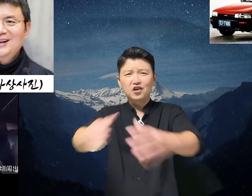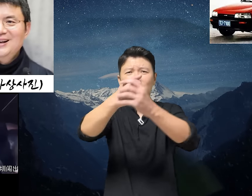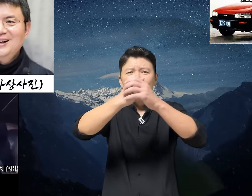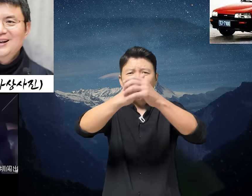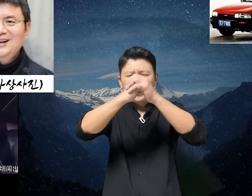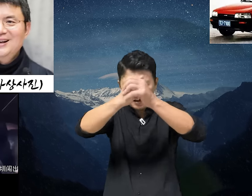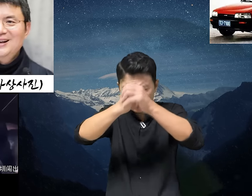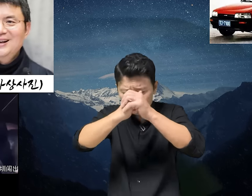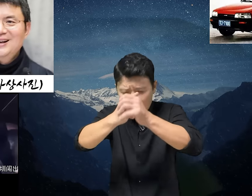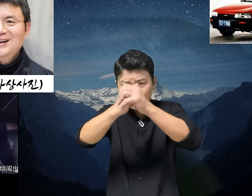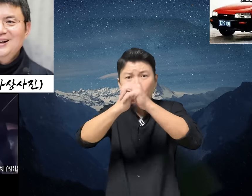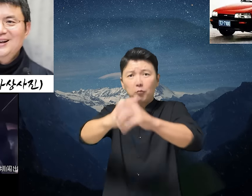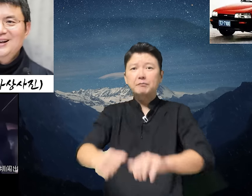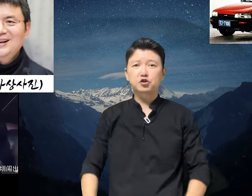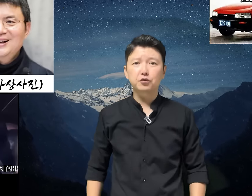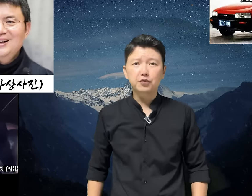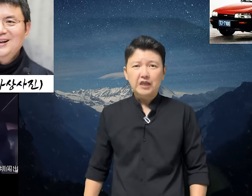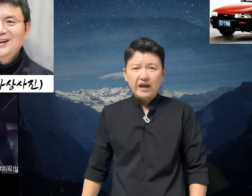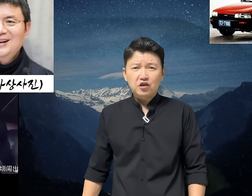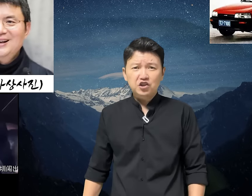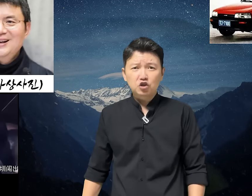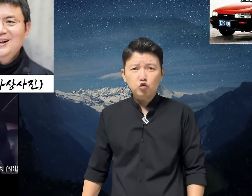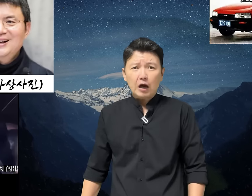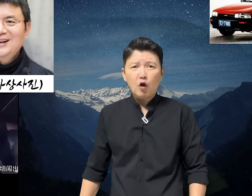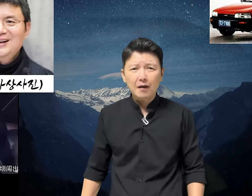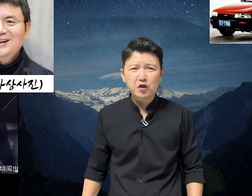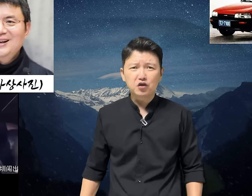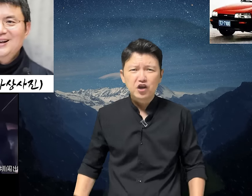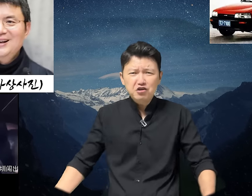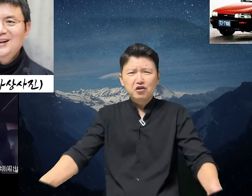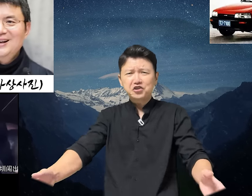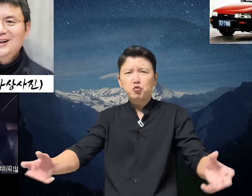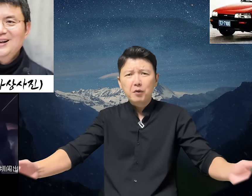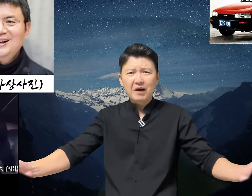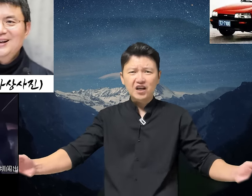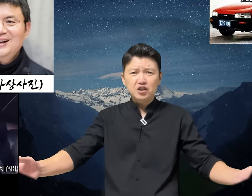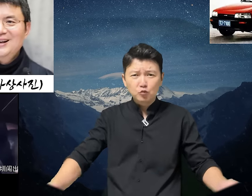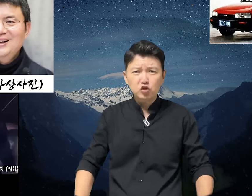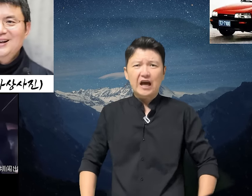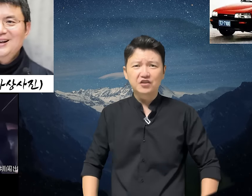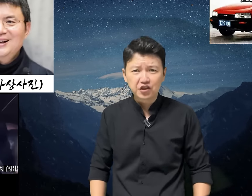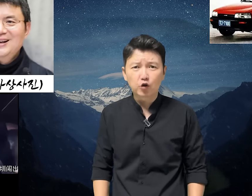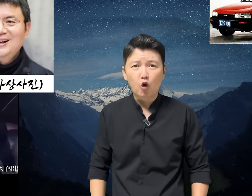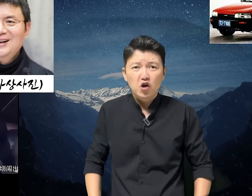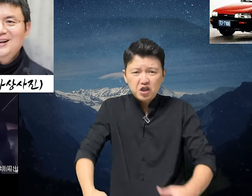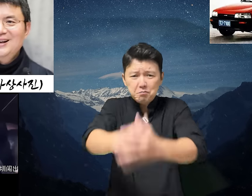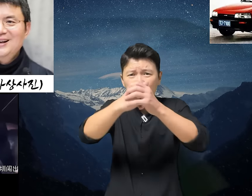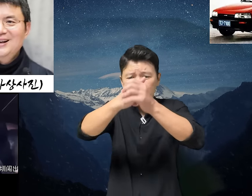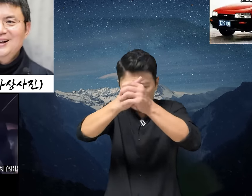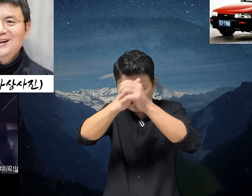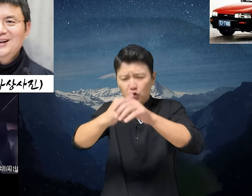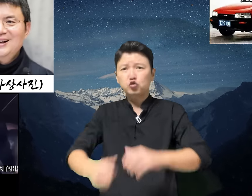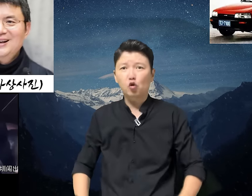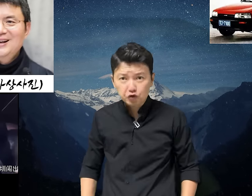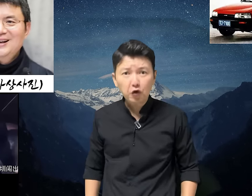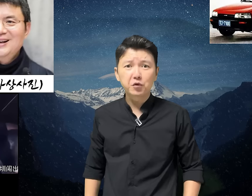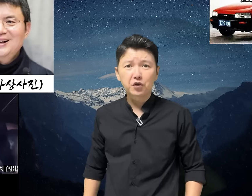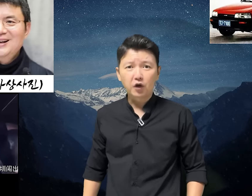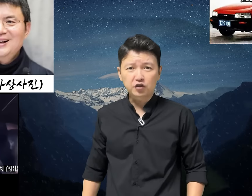저야 겁나게 고맙죠. 딸거의 친구라고 하면 이 역시 웬만한 인물은 아닐 테고 인맥을 높이고 좋죠 뭐. 어서